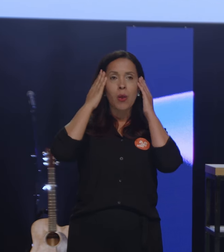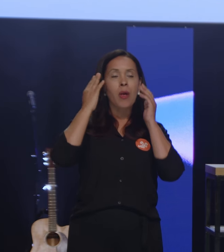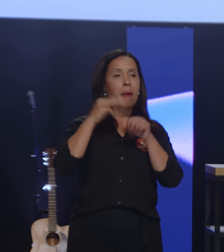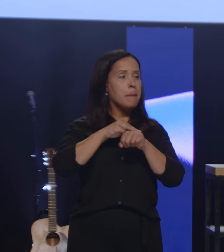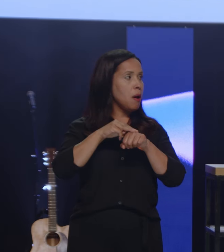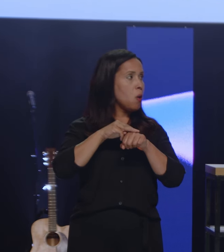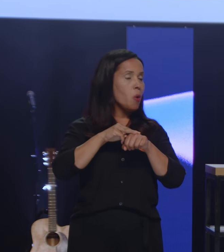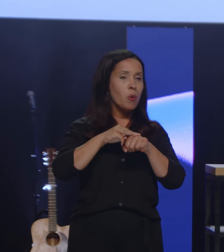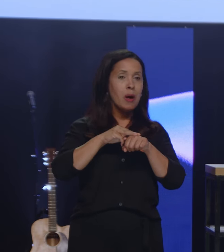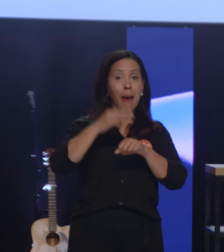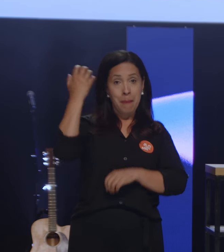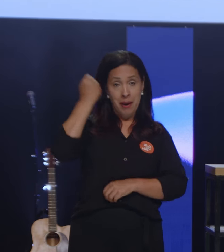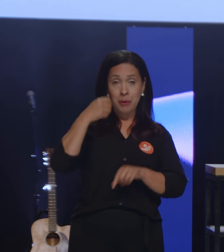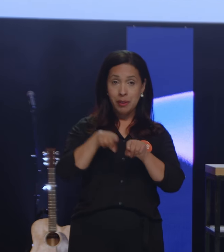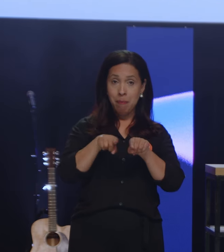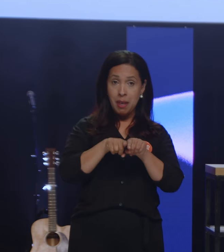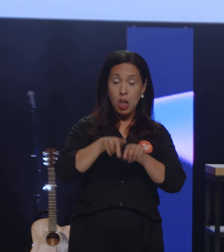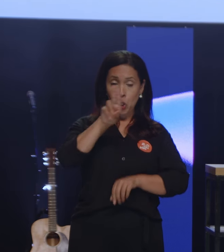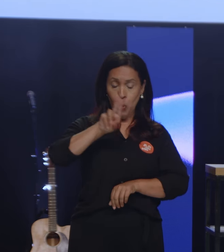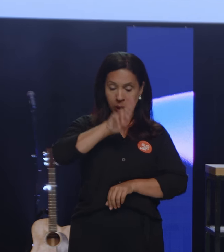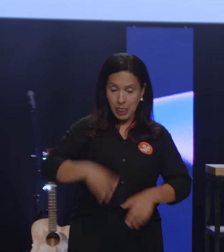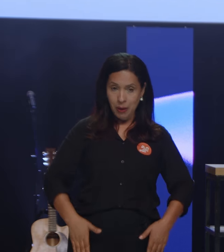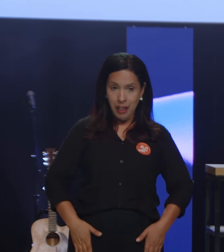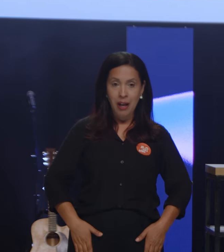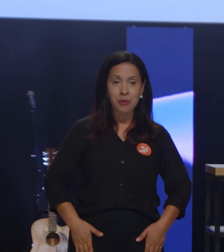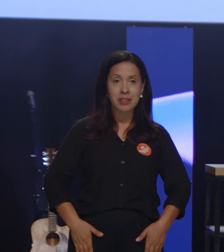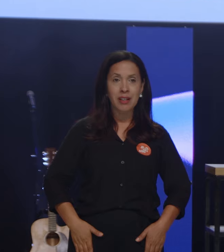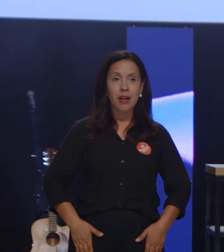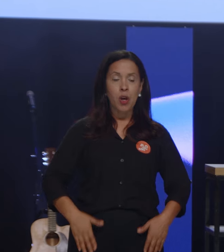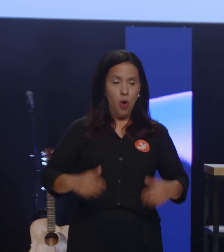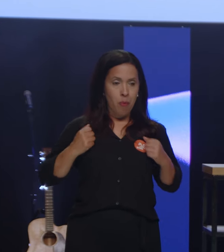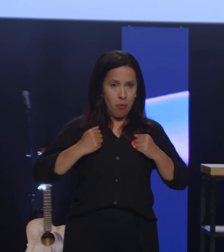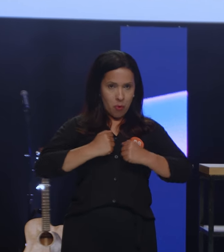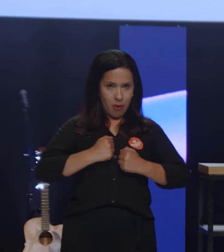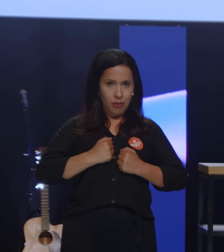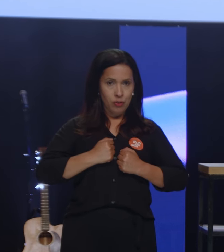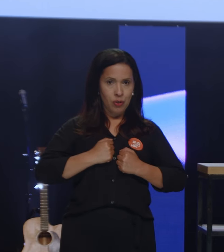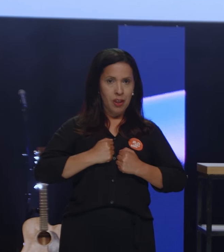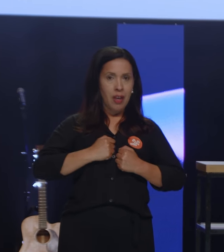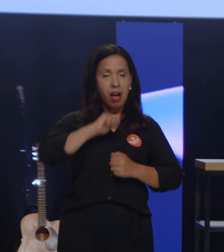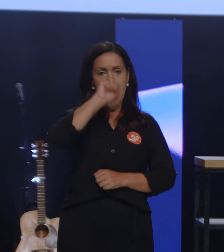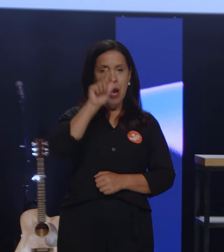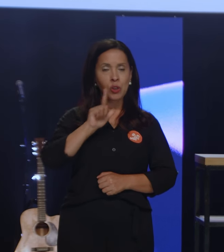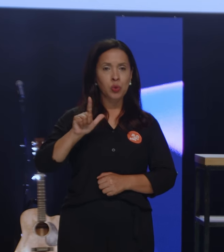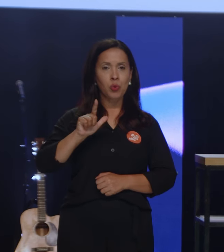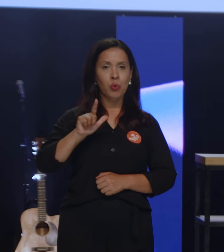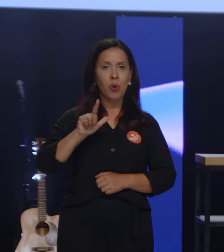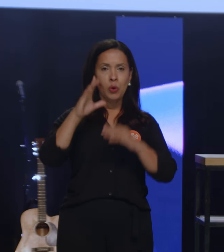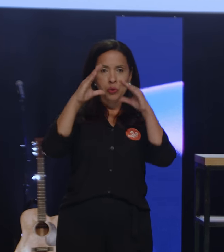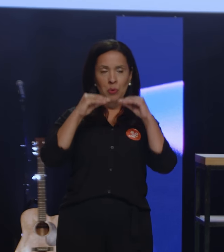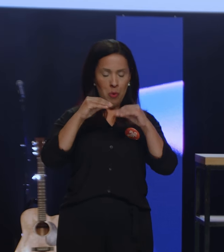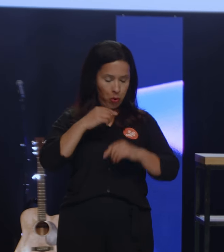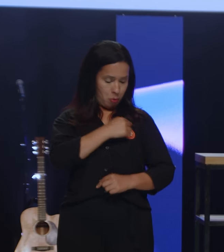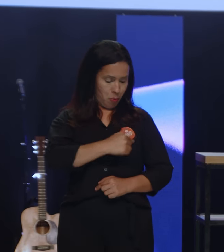vestindo uma calça jeans, um colete do Ministério Inclusão com um bóton escrito Inclusão.